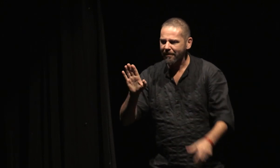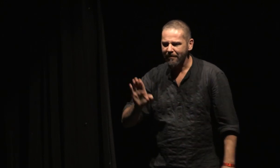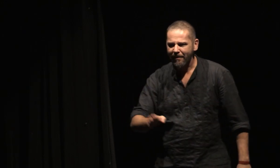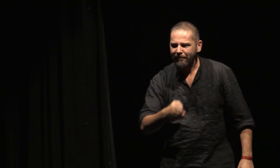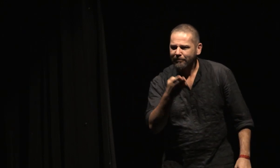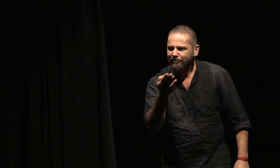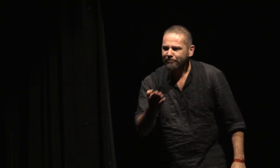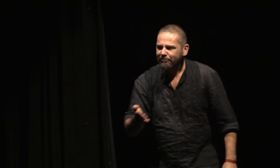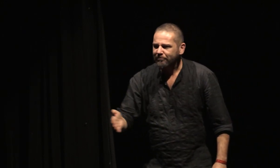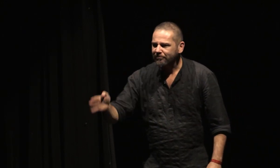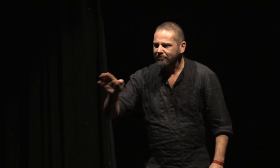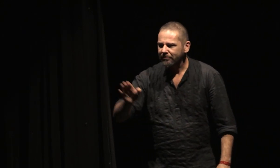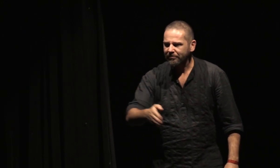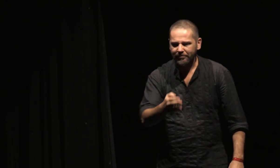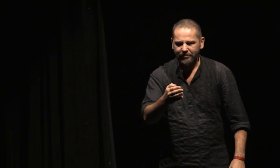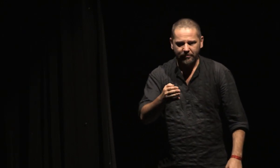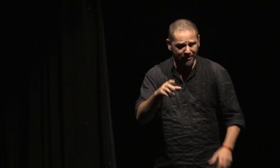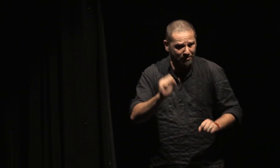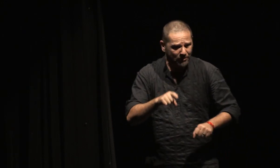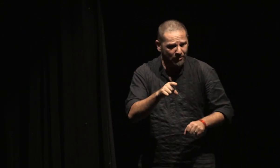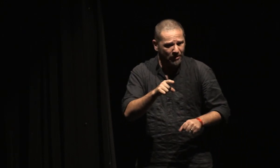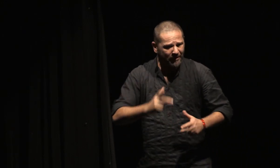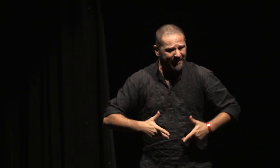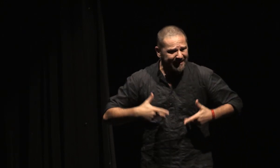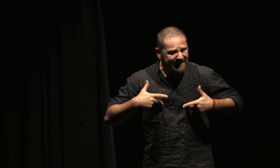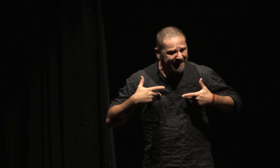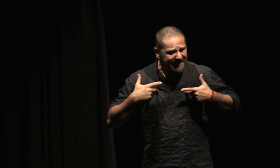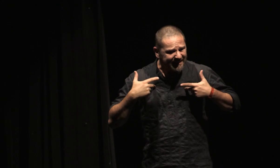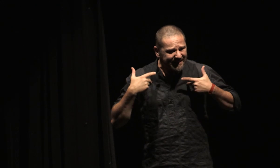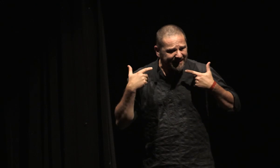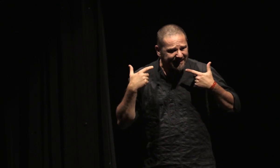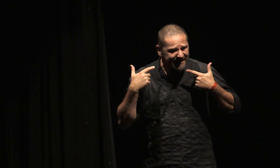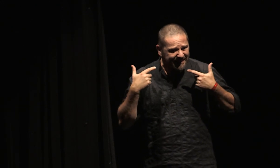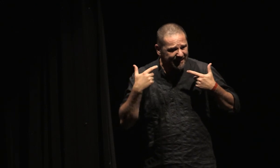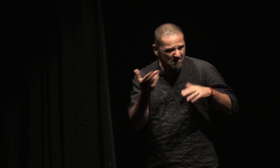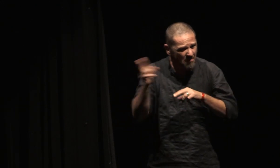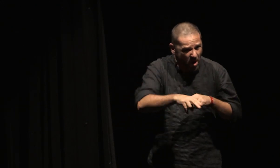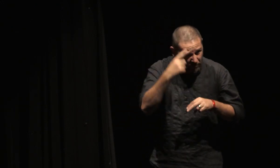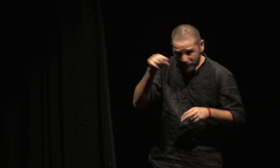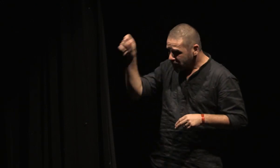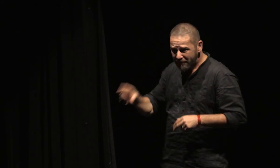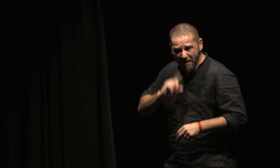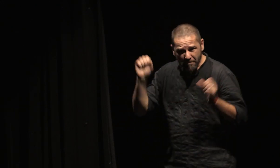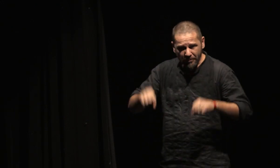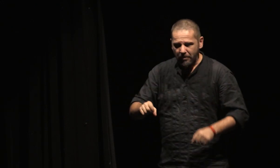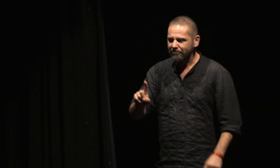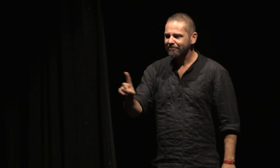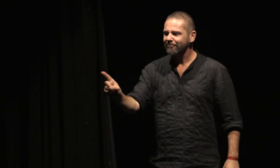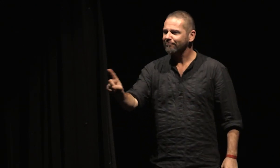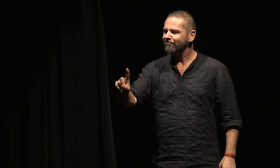Donnerais-tu ta vie pour elle ? Non, je ne suis lié à cette terre que par un éditorial, un discours